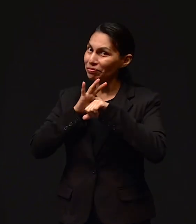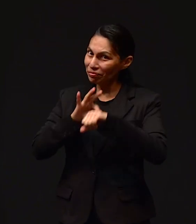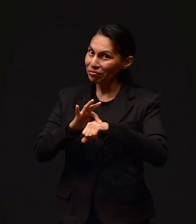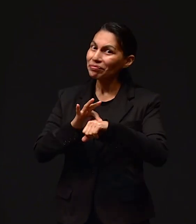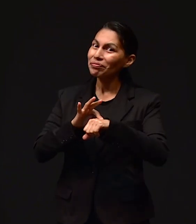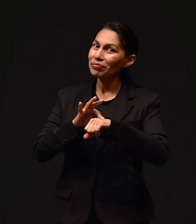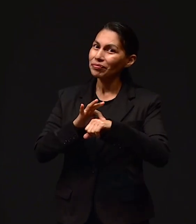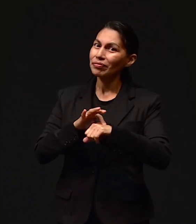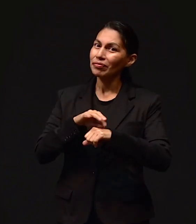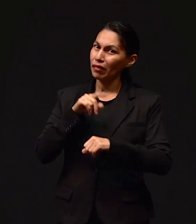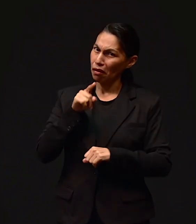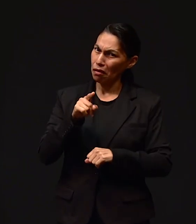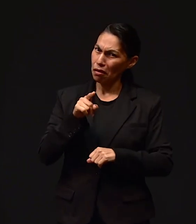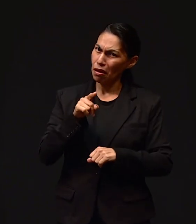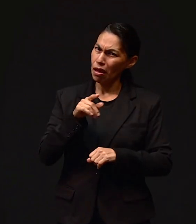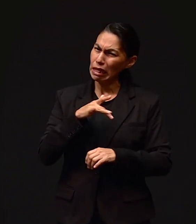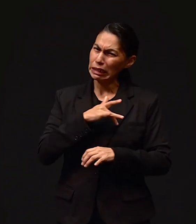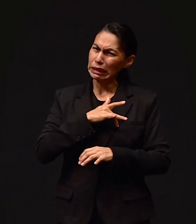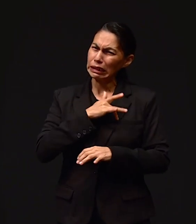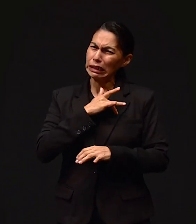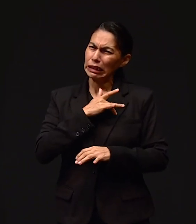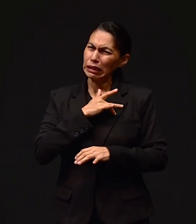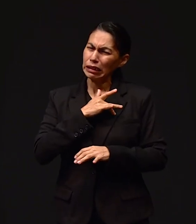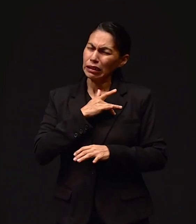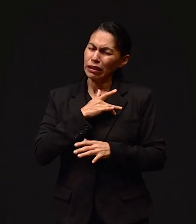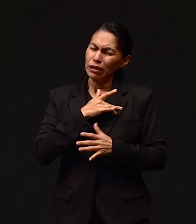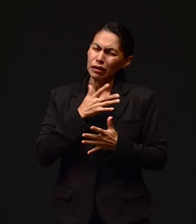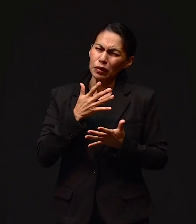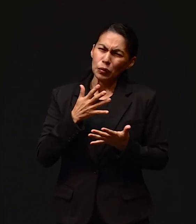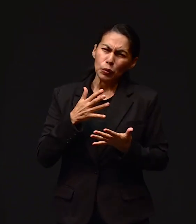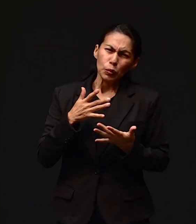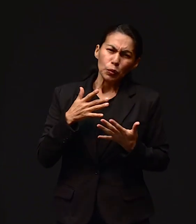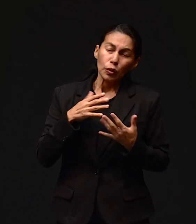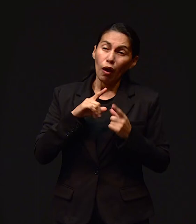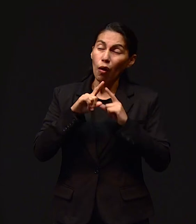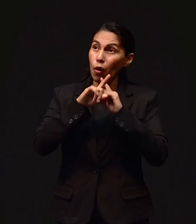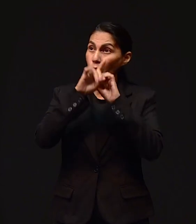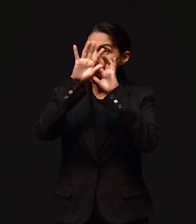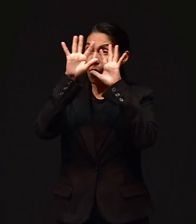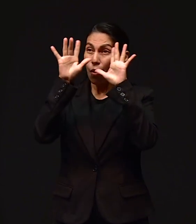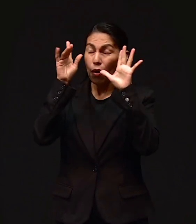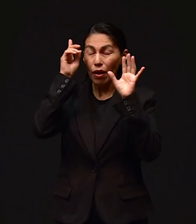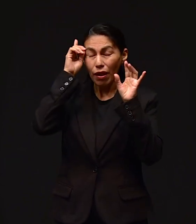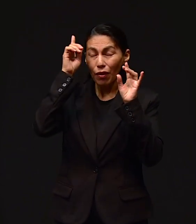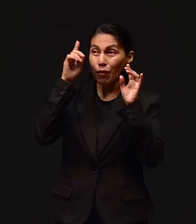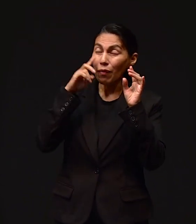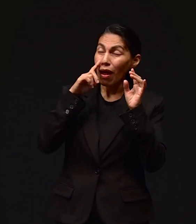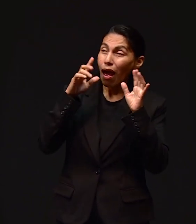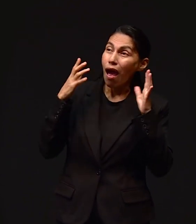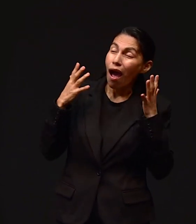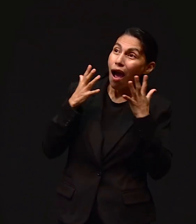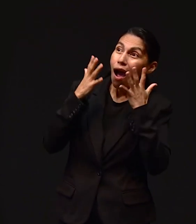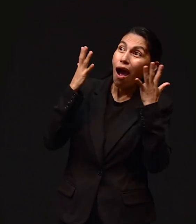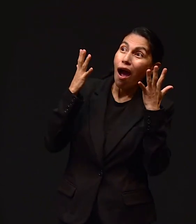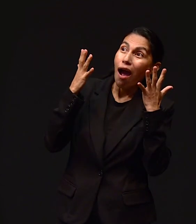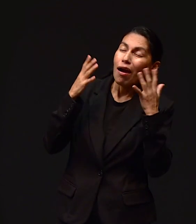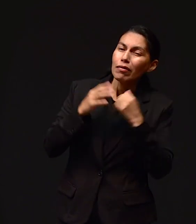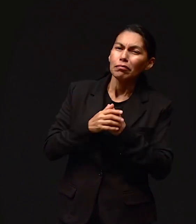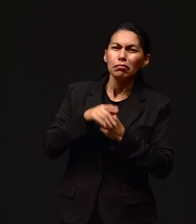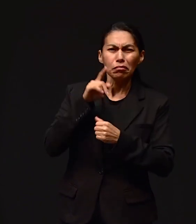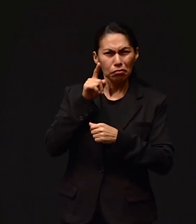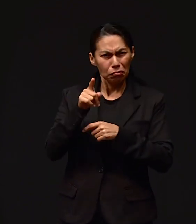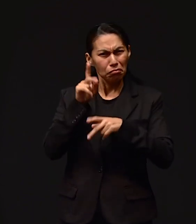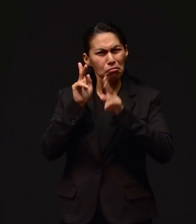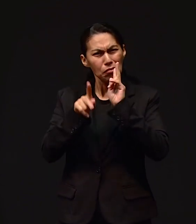que ve la gloria de Dios en los momentos cuando más lo necesitó y habla